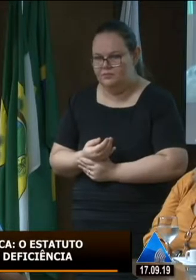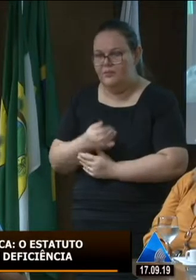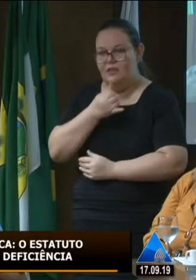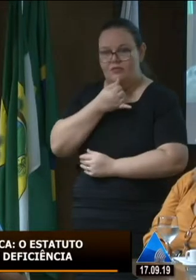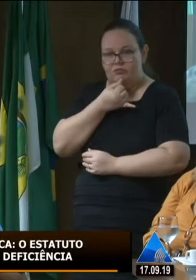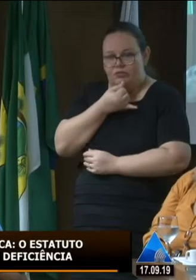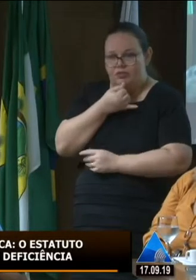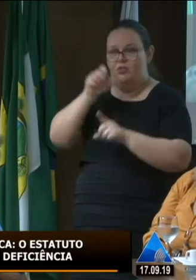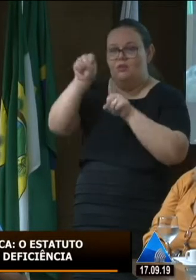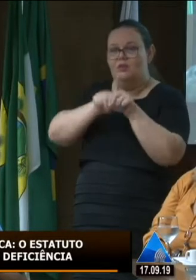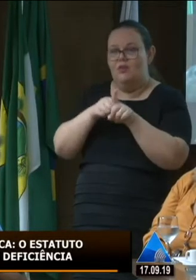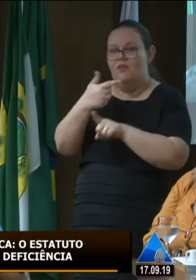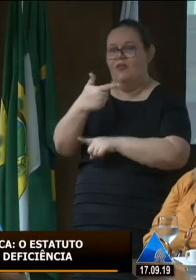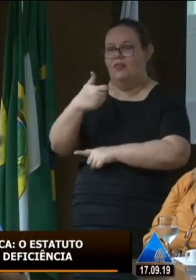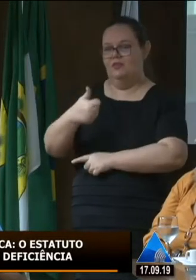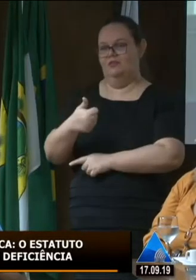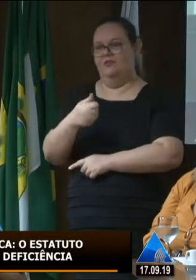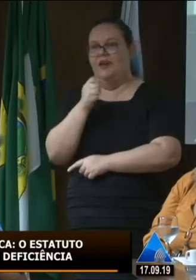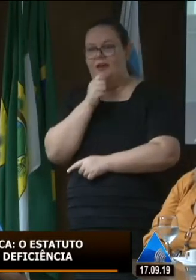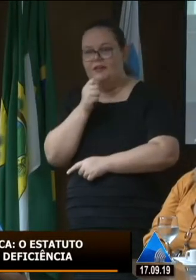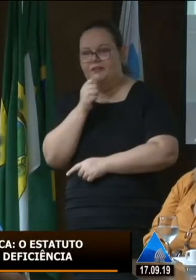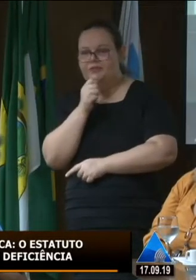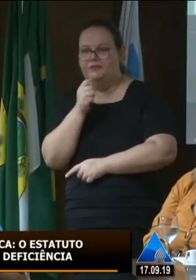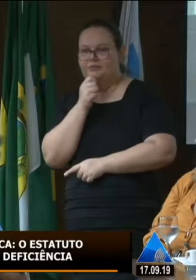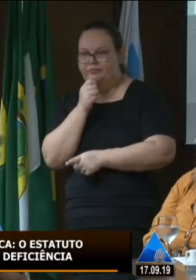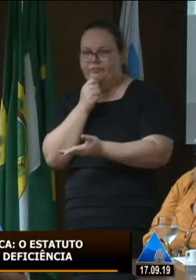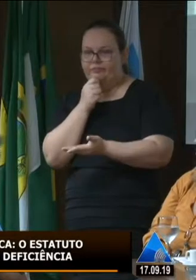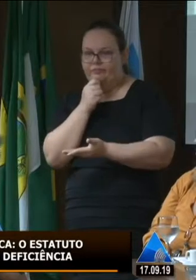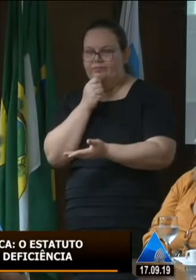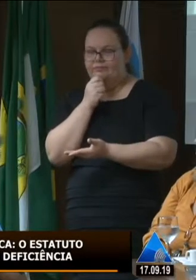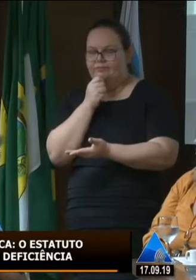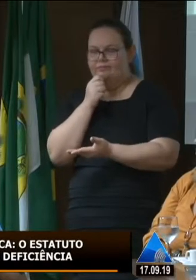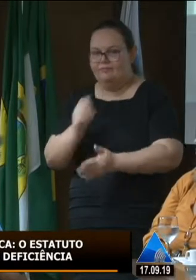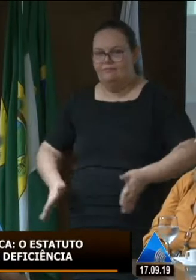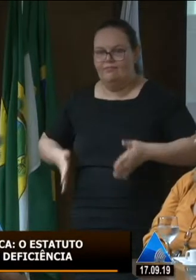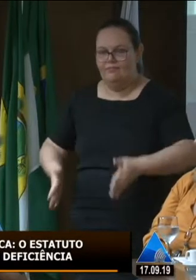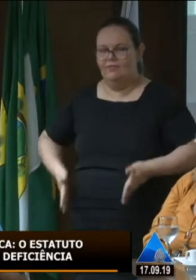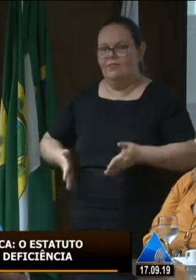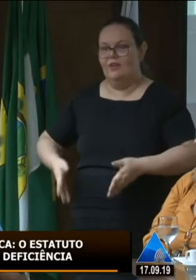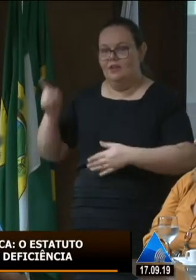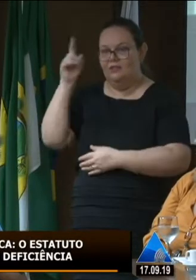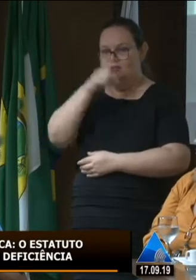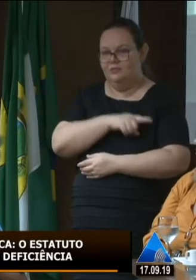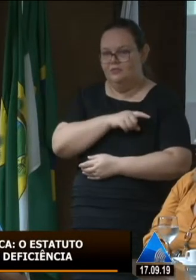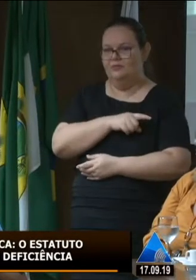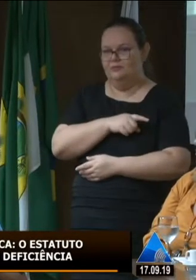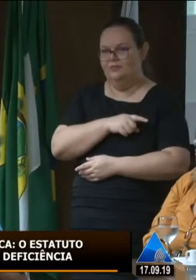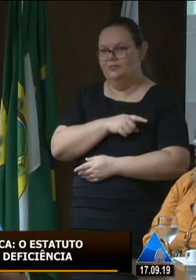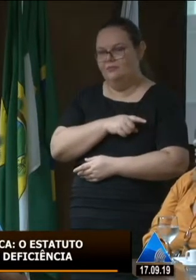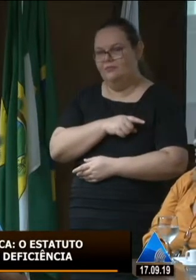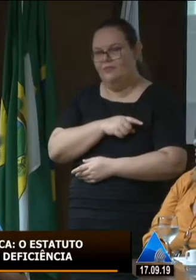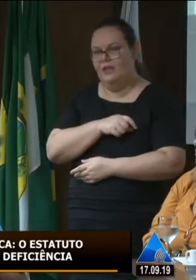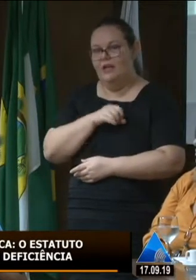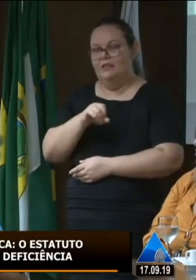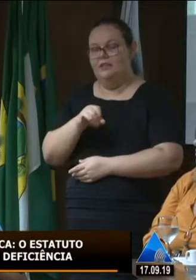ainda estamos falando sobre capacitismo e exclusivismo né que é uma coisa que se